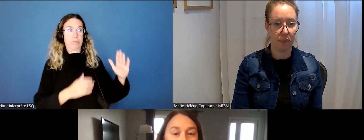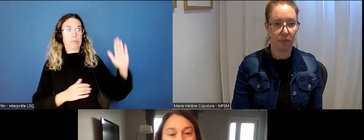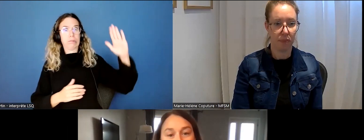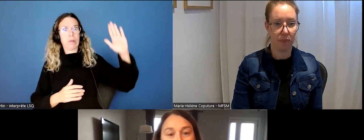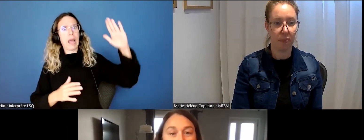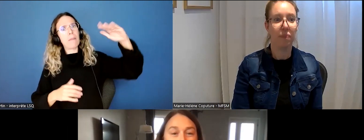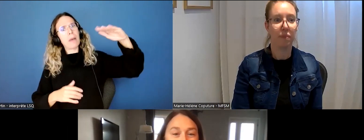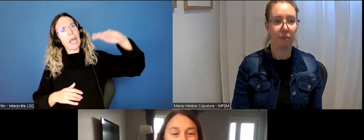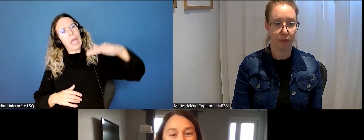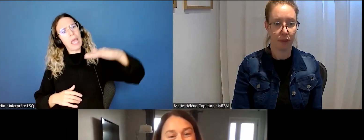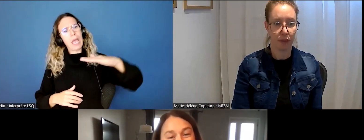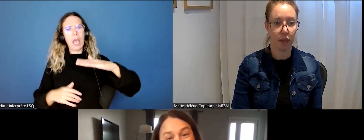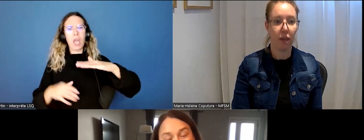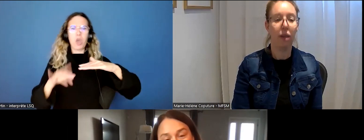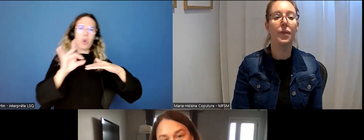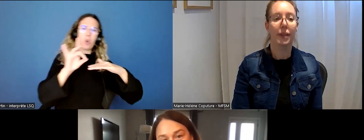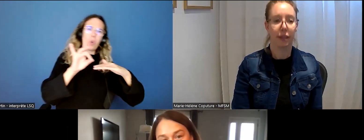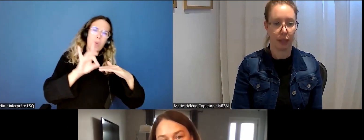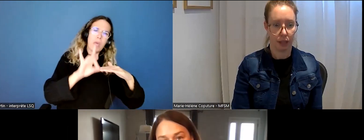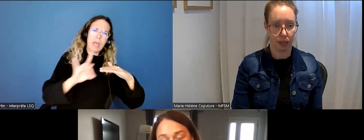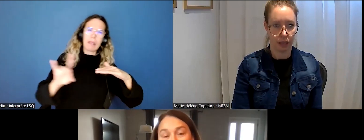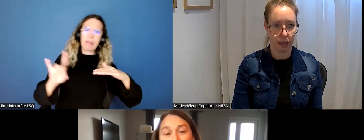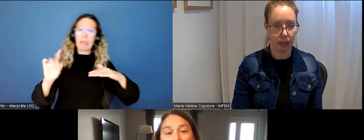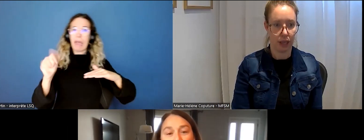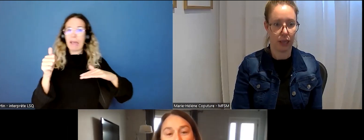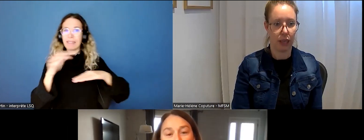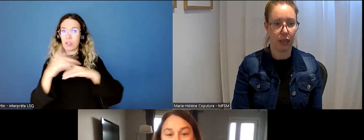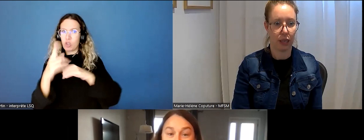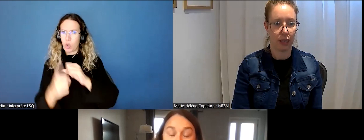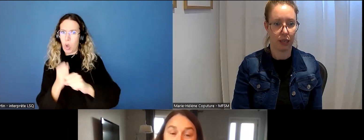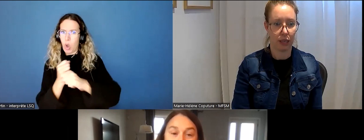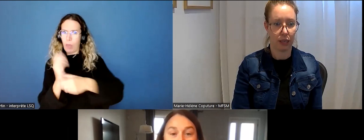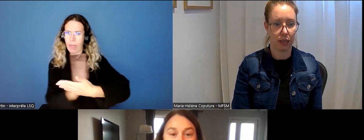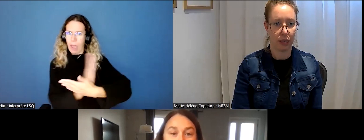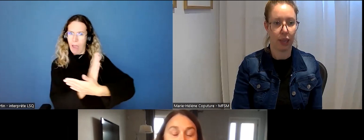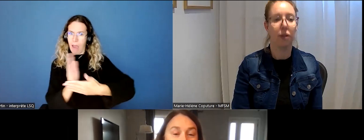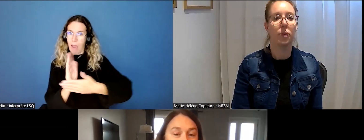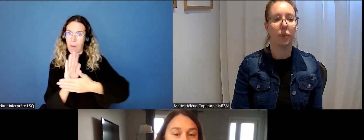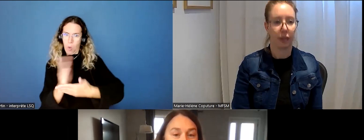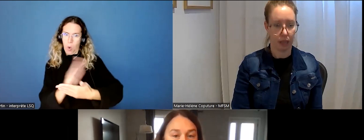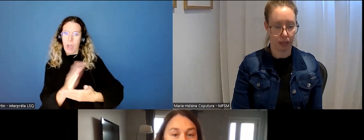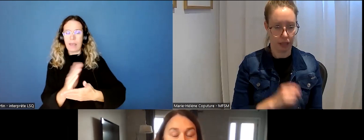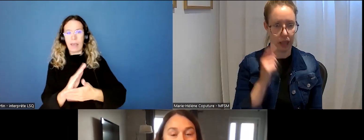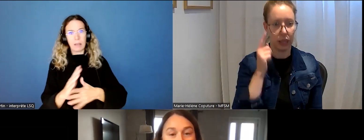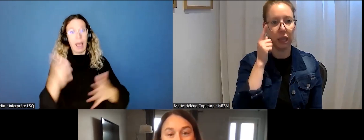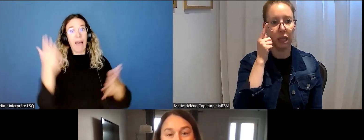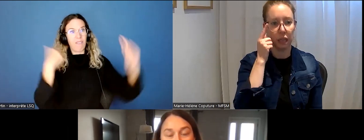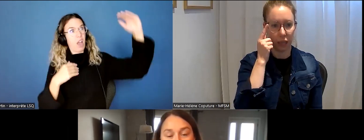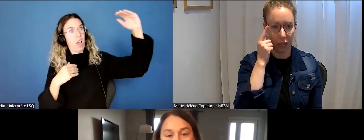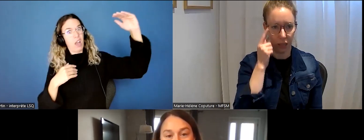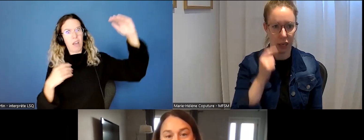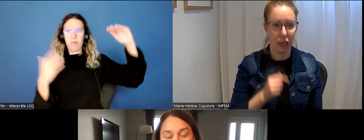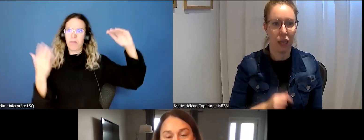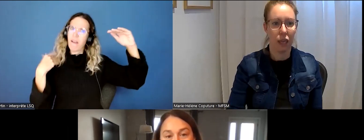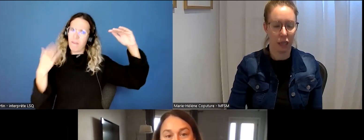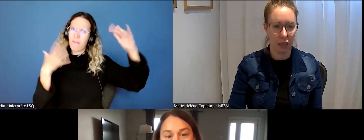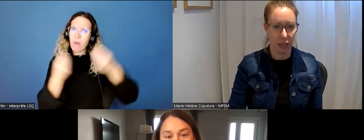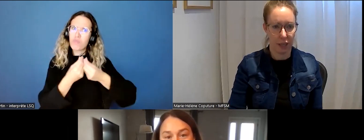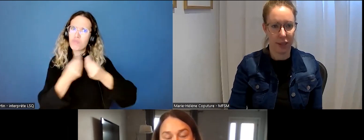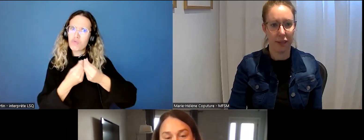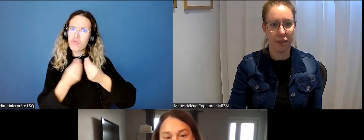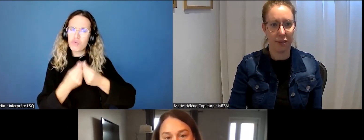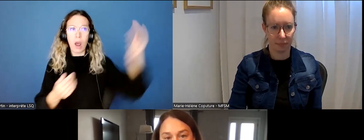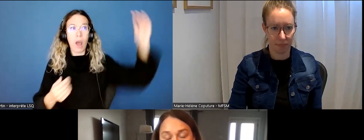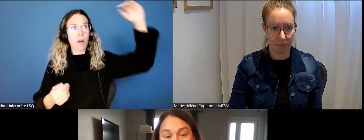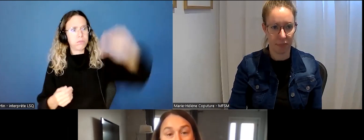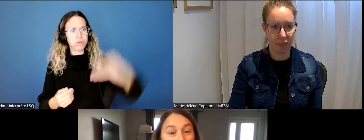moyenne autour de 8 à 10 par année. C'était quand même une bonne diminution. On était heureuses